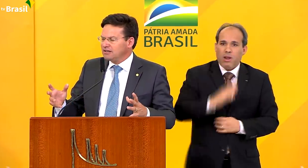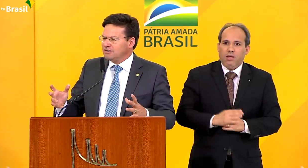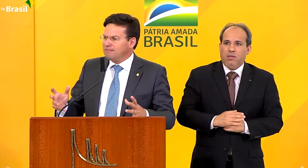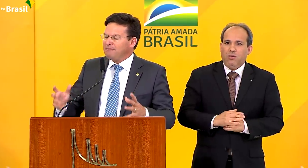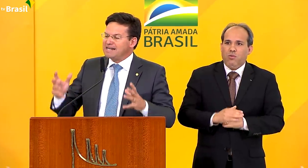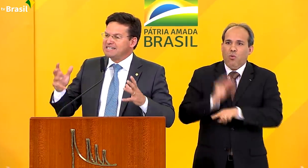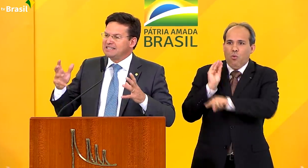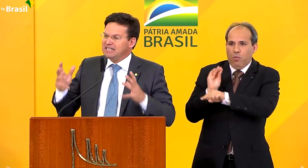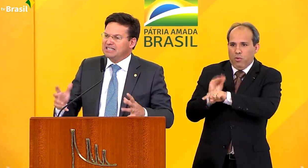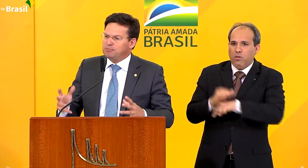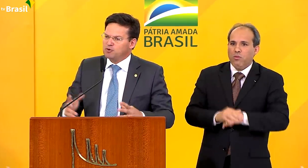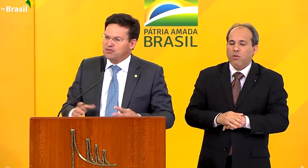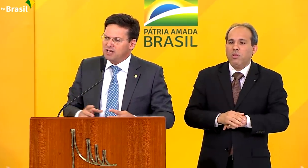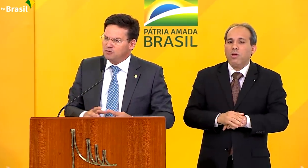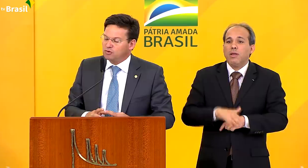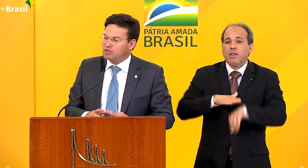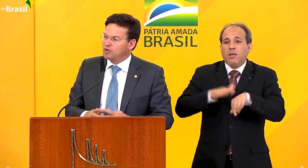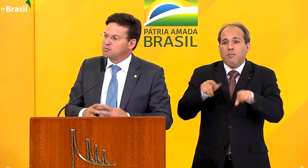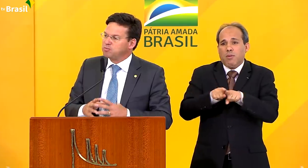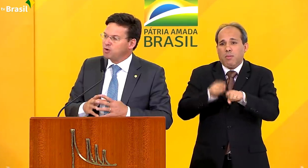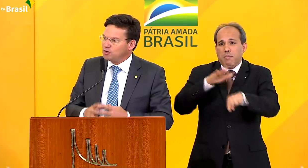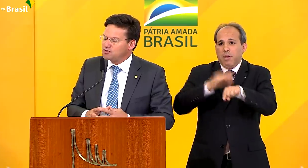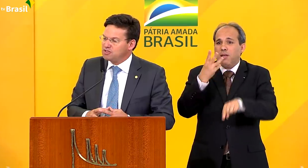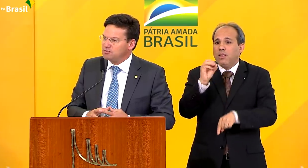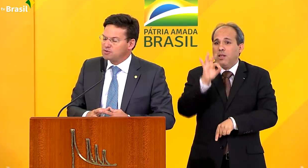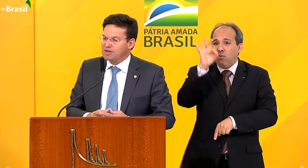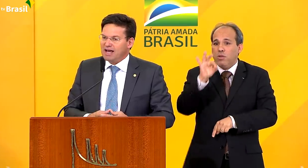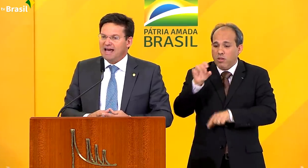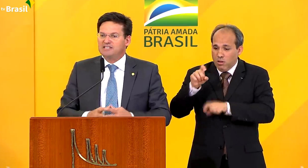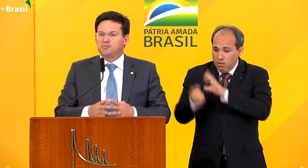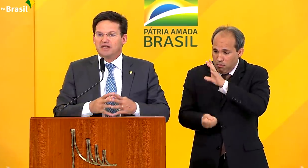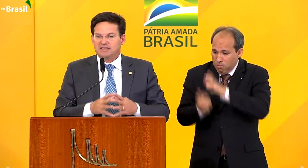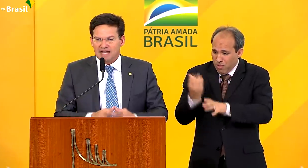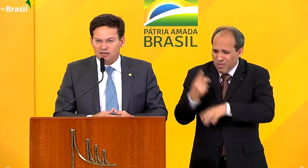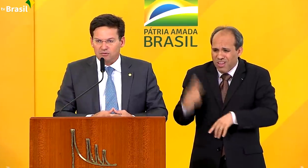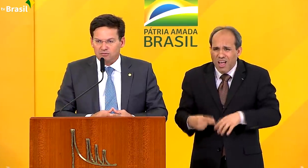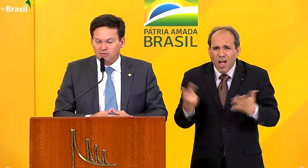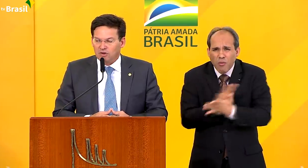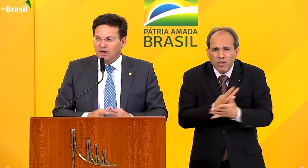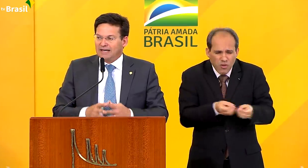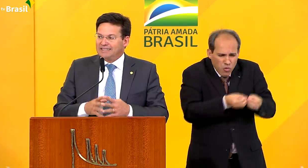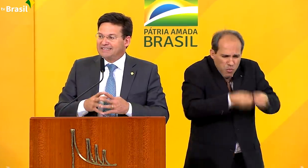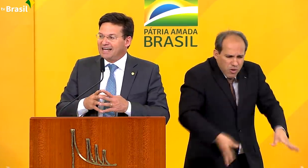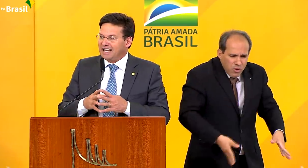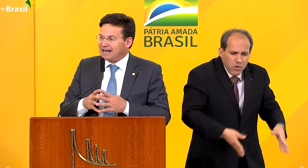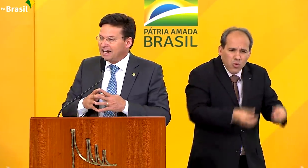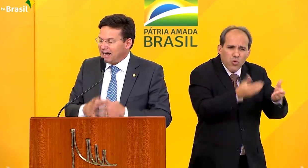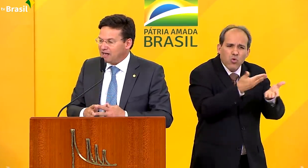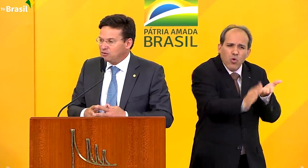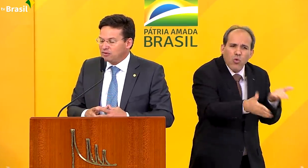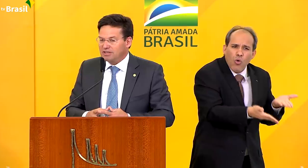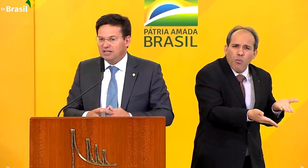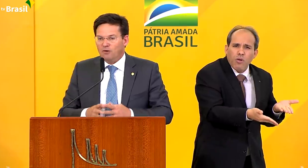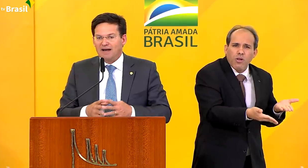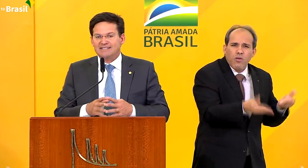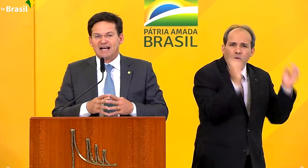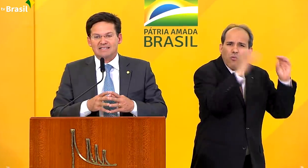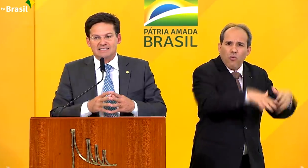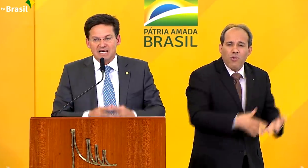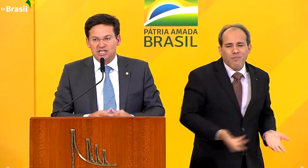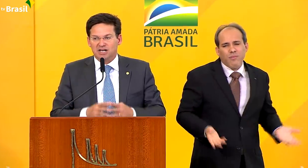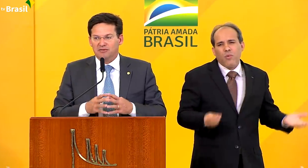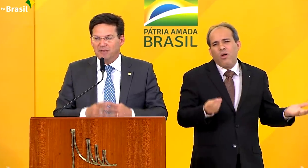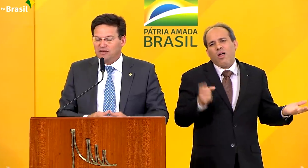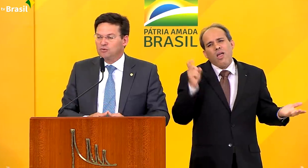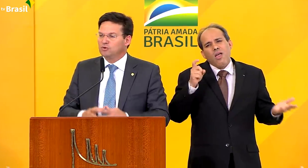E mais de 30% do que nós produzimos é desperdiçado. Está claro que não há